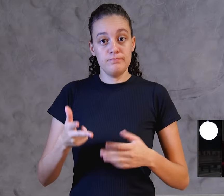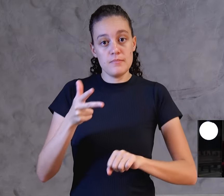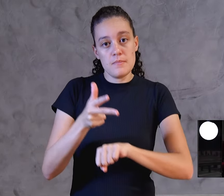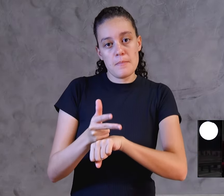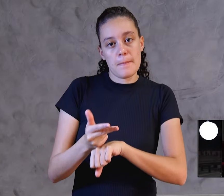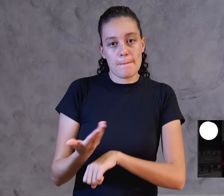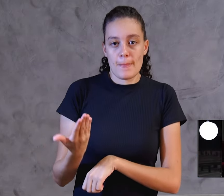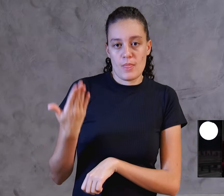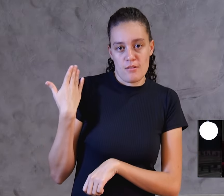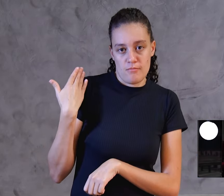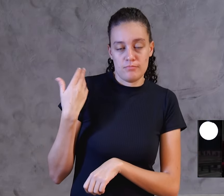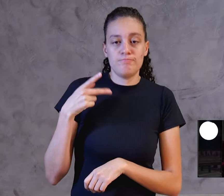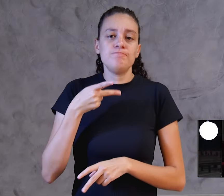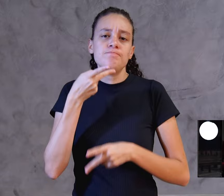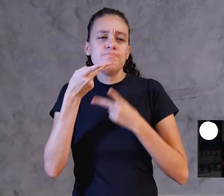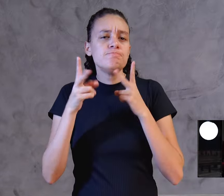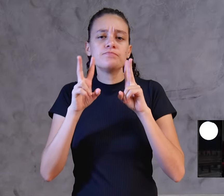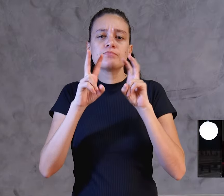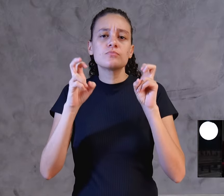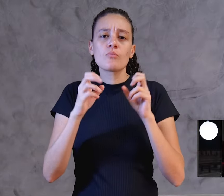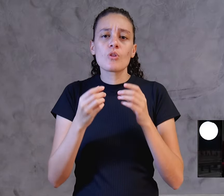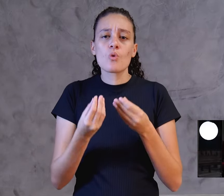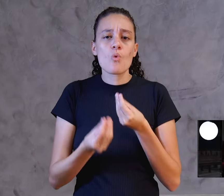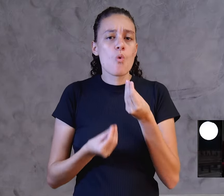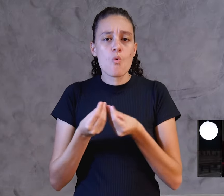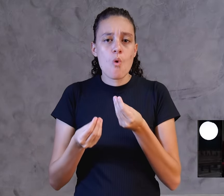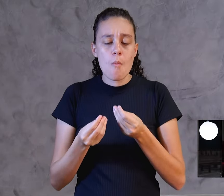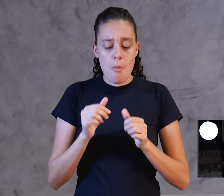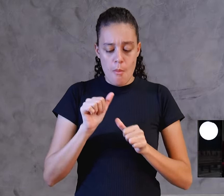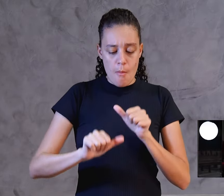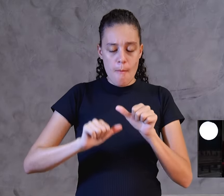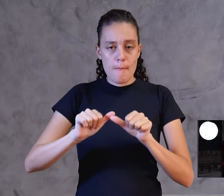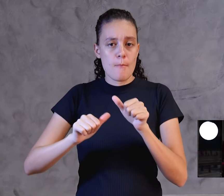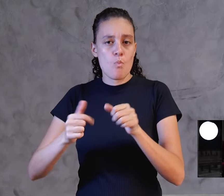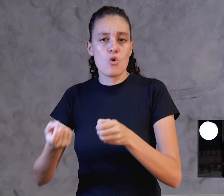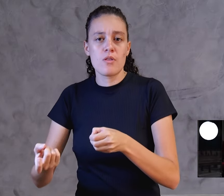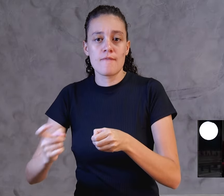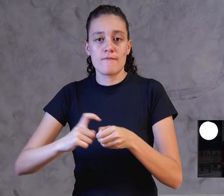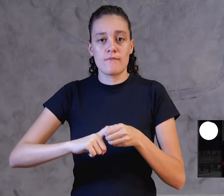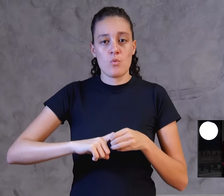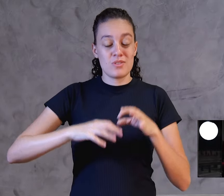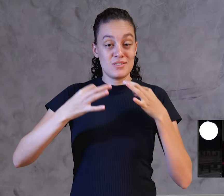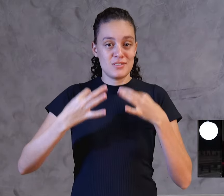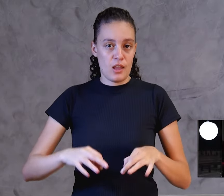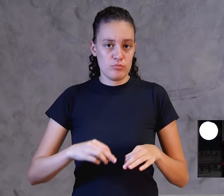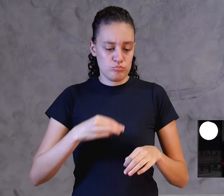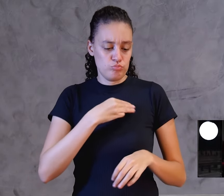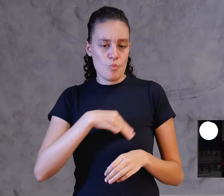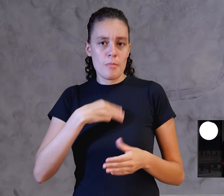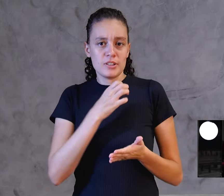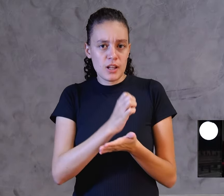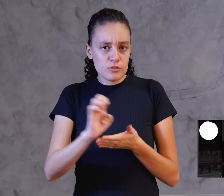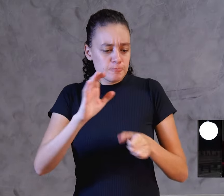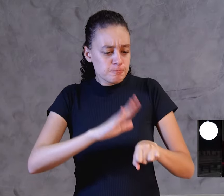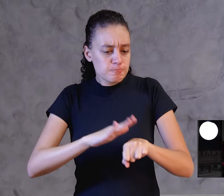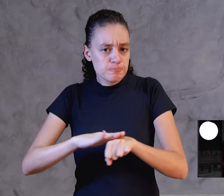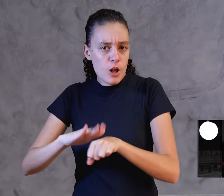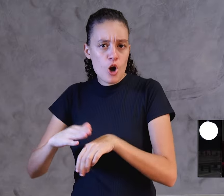eu falei sobre a restauração que é feita por esse ministério, as escrituras mostram